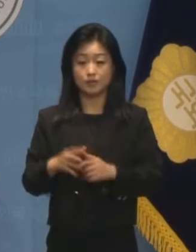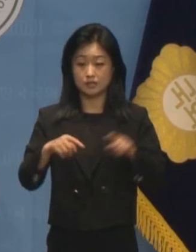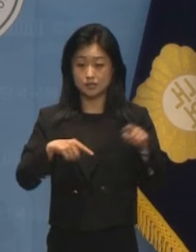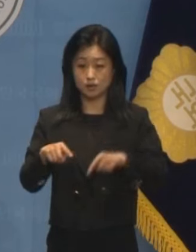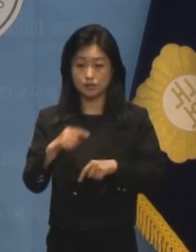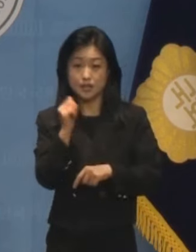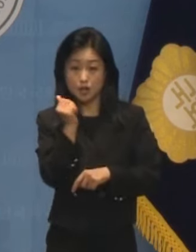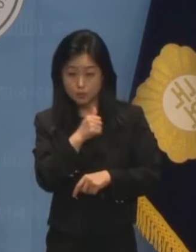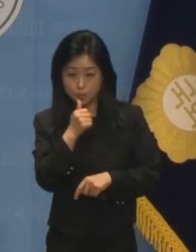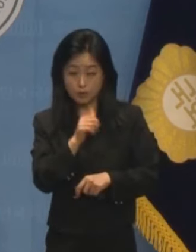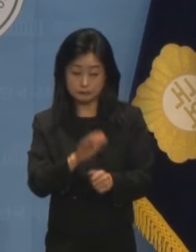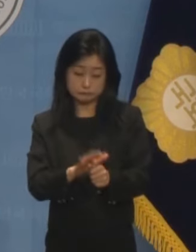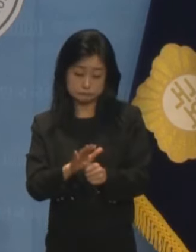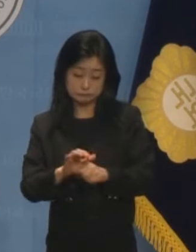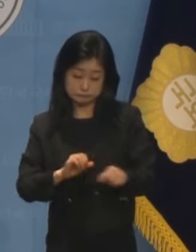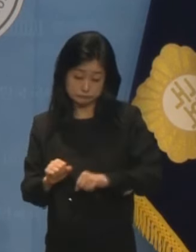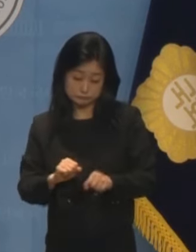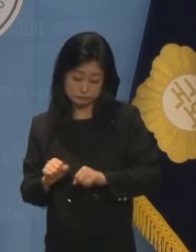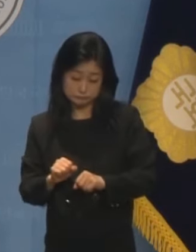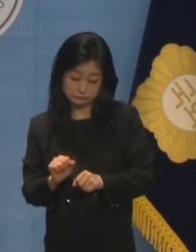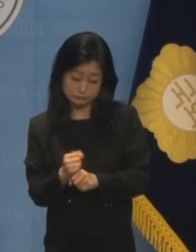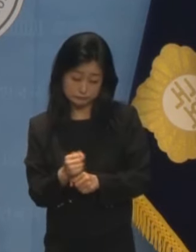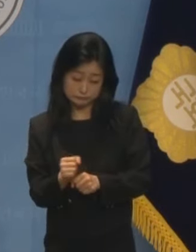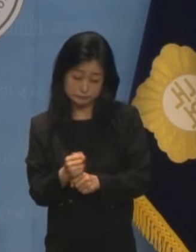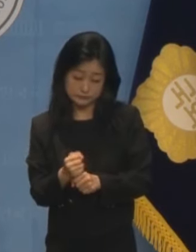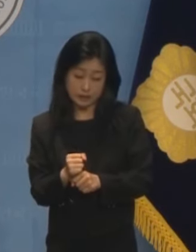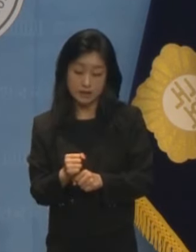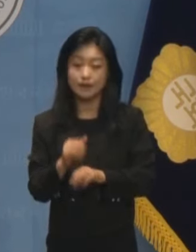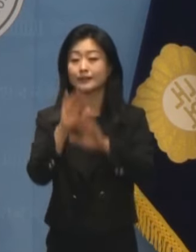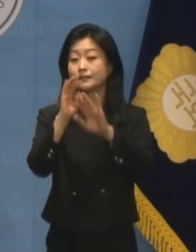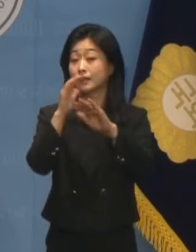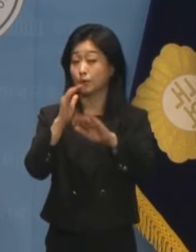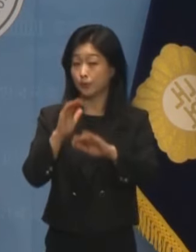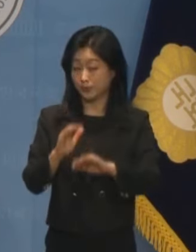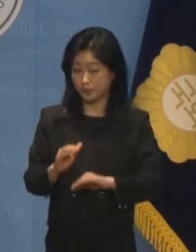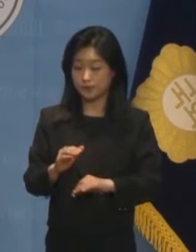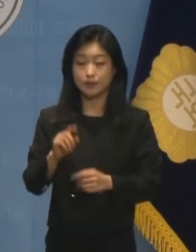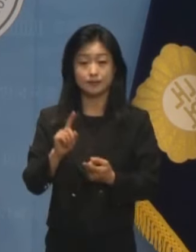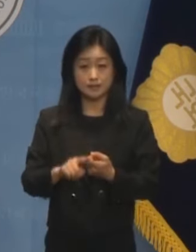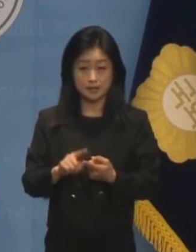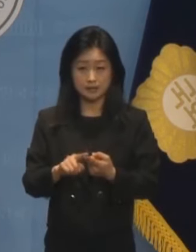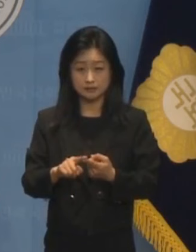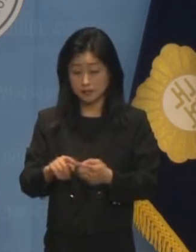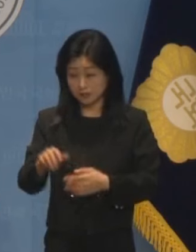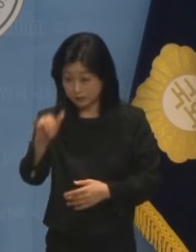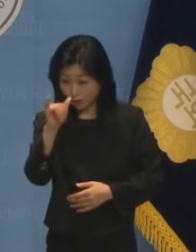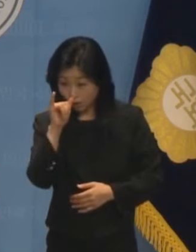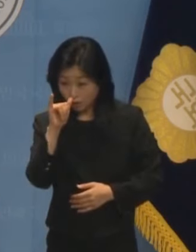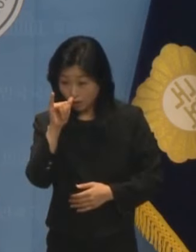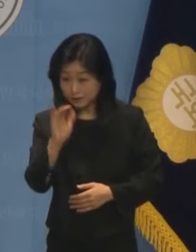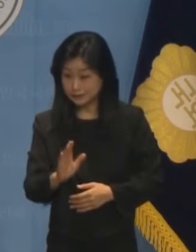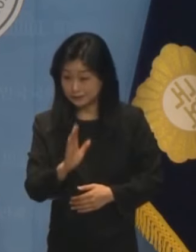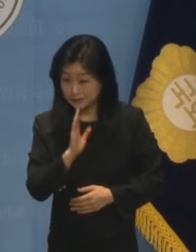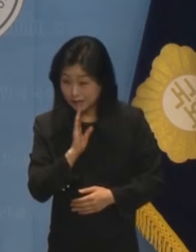브로커들이 얽힌 참담하고 끔찍한 부정 사태가 자행되었단 말입니까?